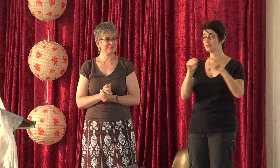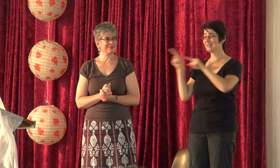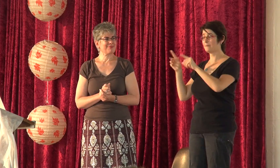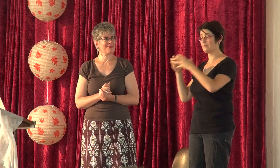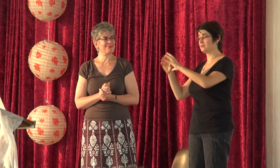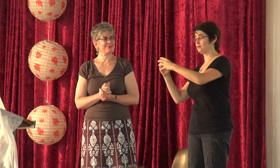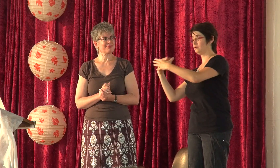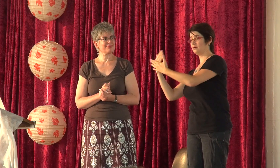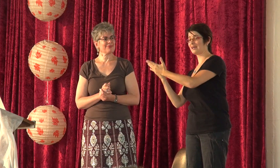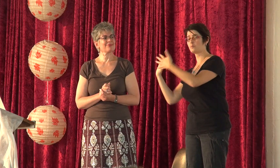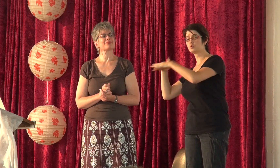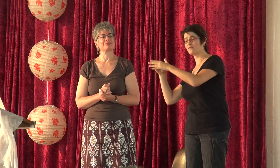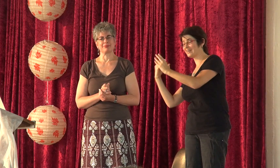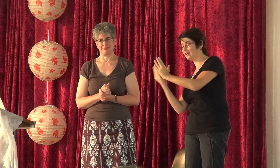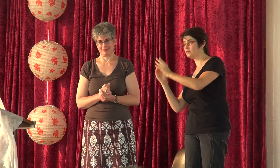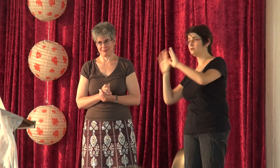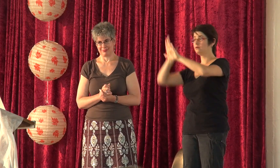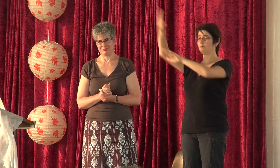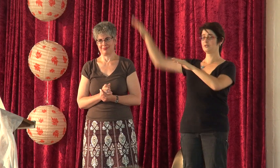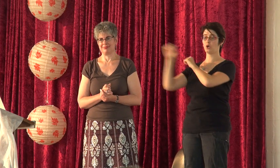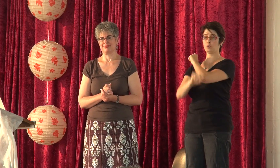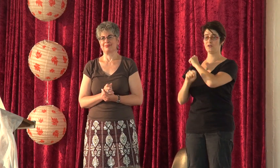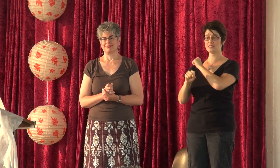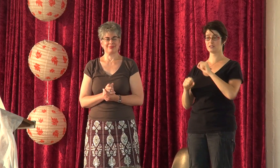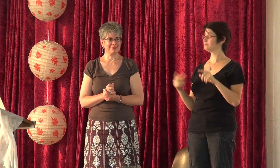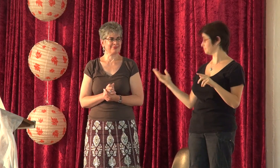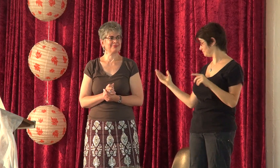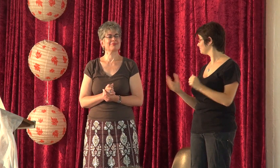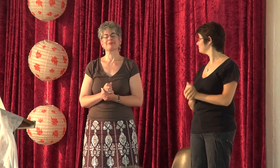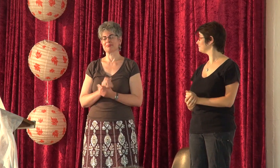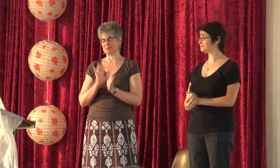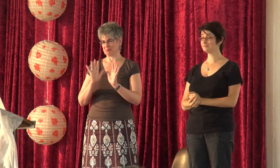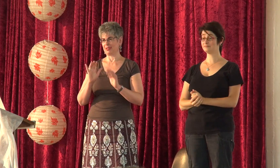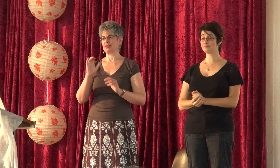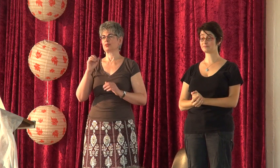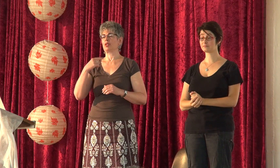אני מלמדת כיתה כיתות בתוך אוניברסיטה